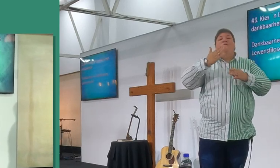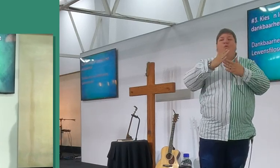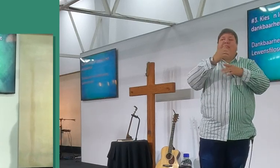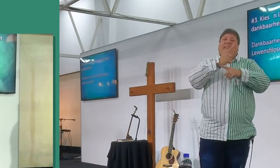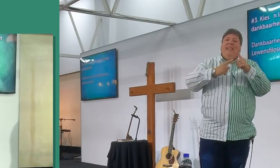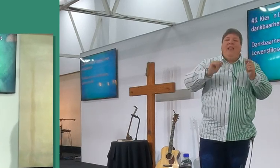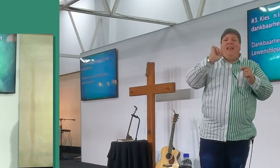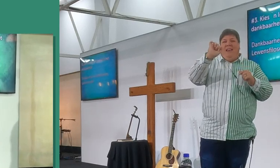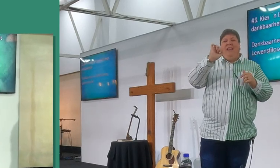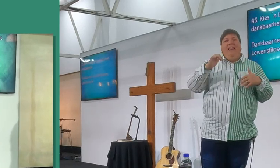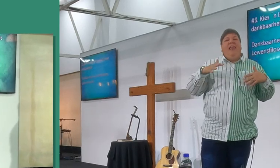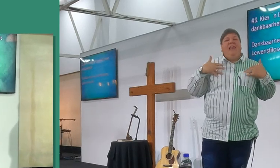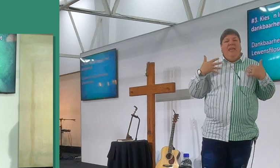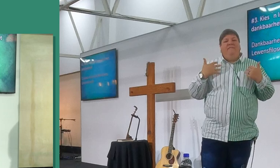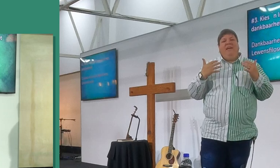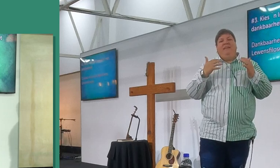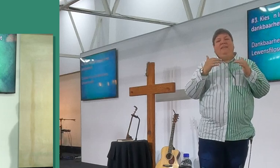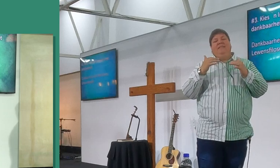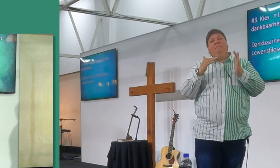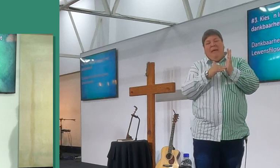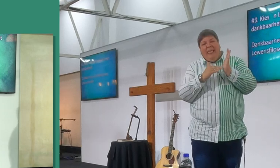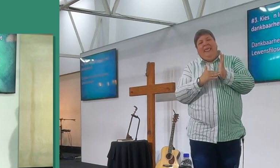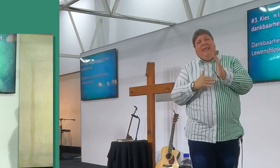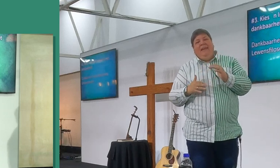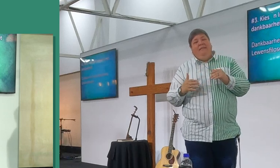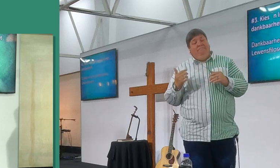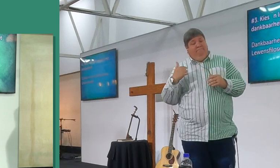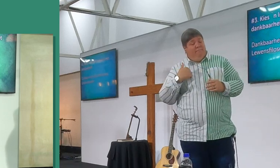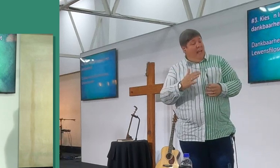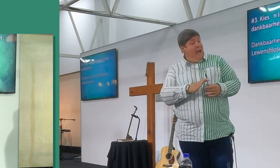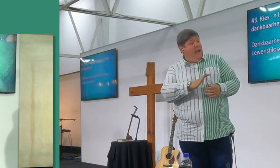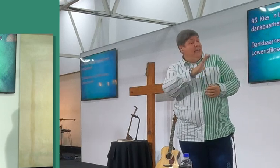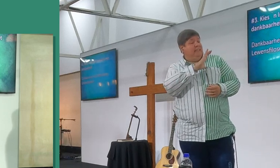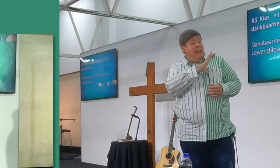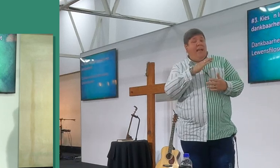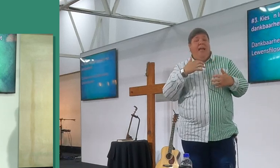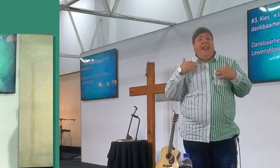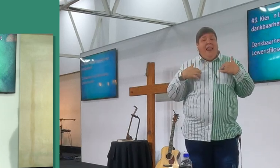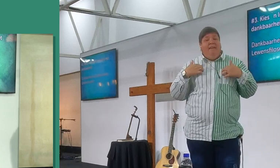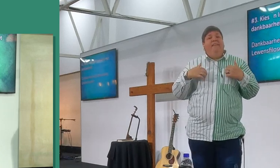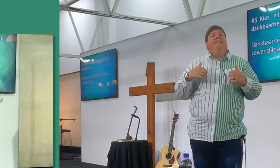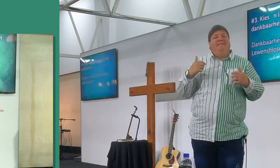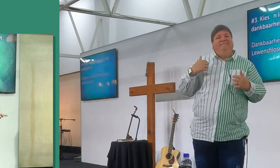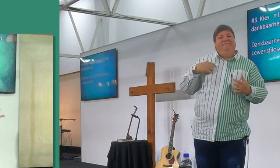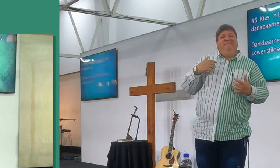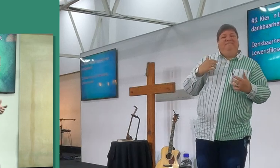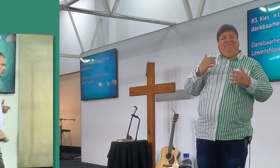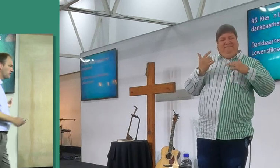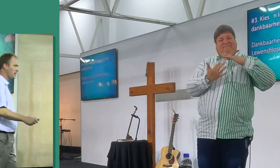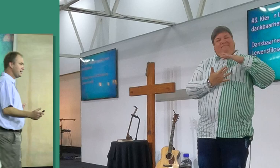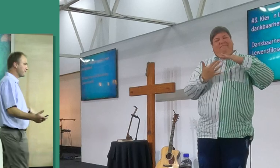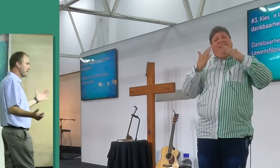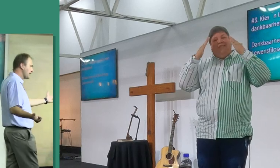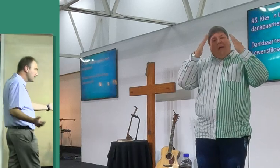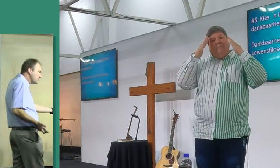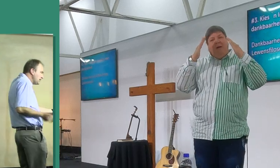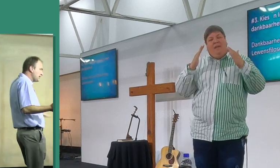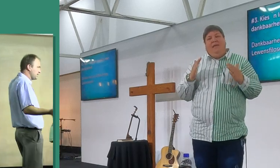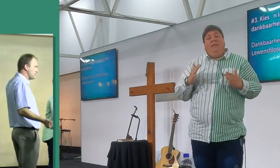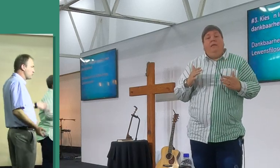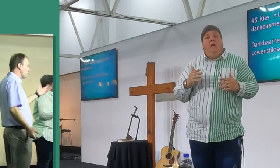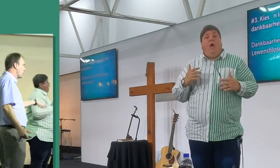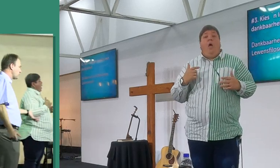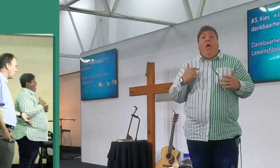my levensfilosofie, dankbaarheid is my christelike levensfilosofie, ek leef met dankbaarheid, dit is nie iets wat ek doen, net wanneer ek